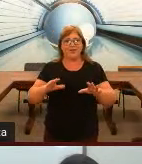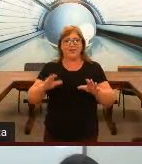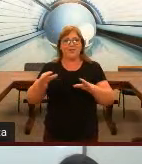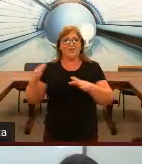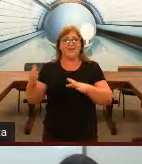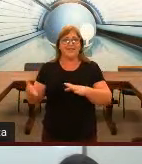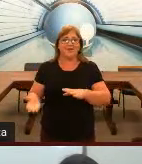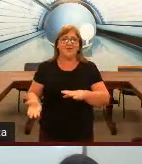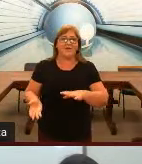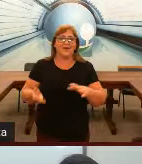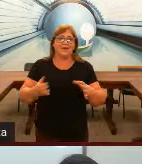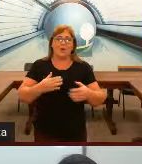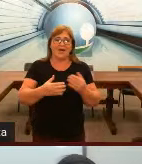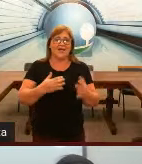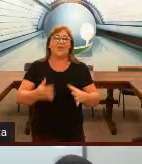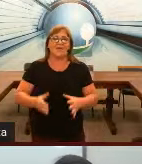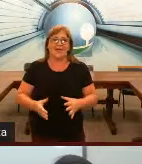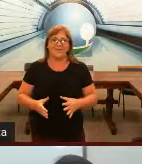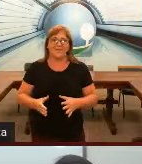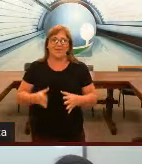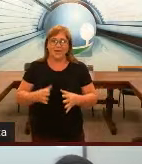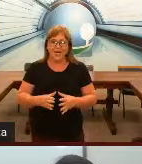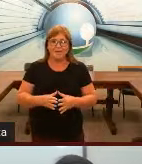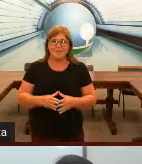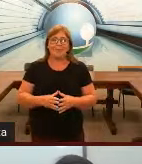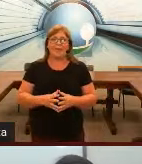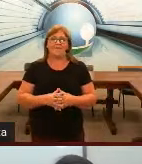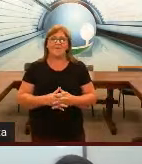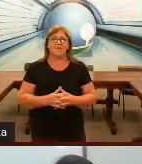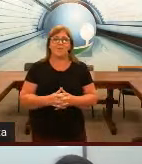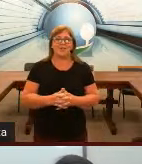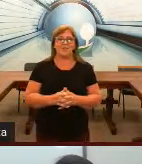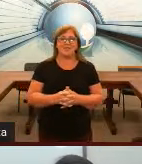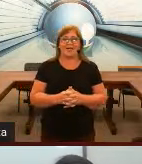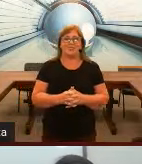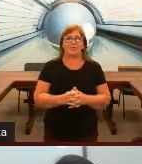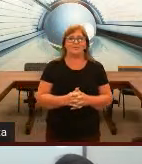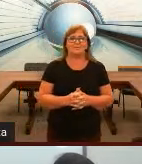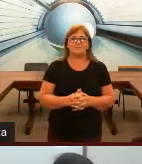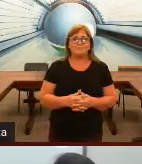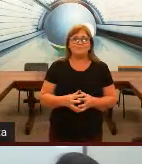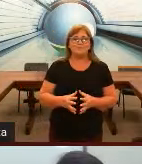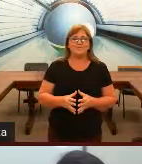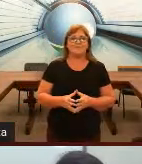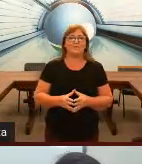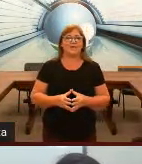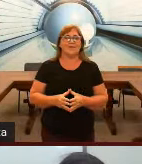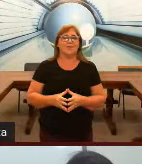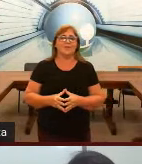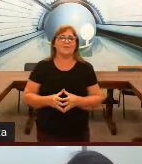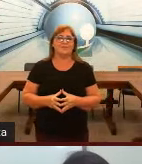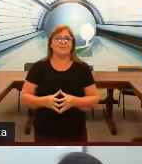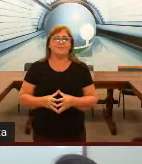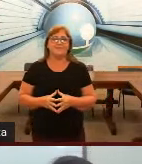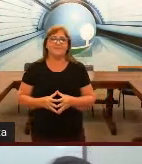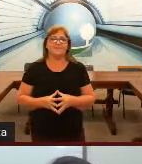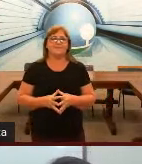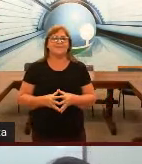tem toda uma movimentação que qualquer língua tem. Ok? Vamos para o slide. Ilse, Ilse, só um momentinho. Você